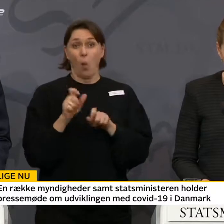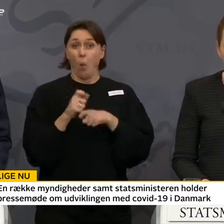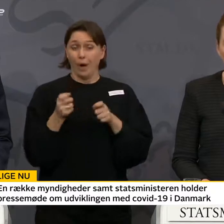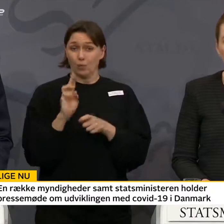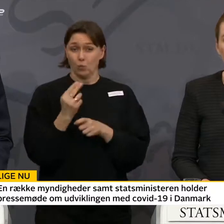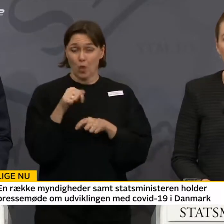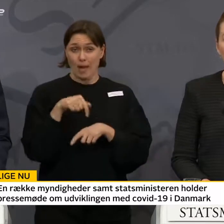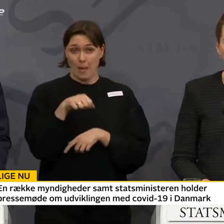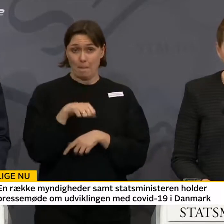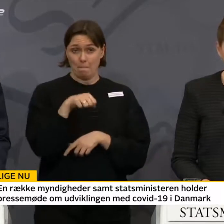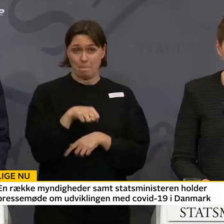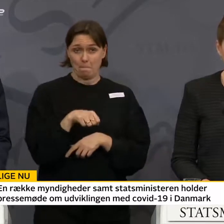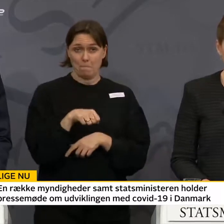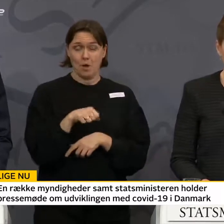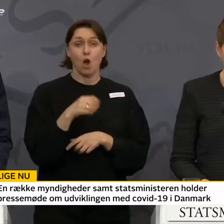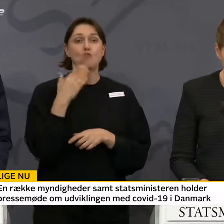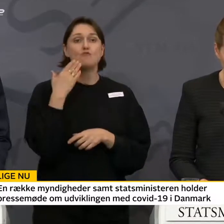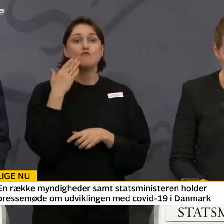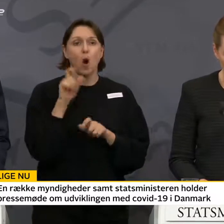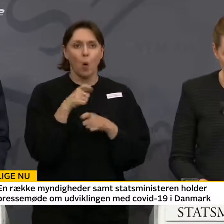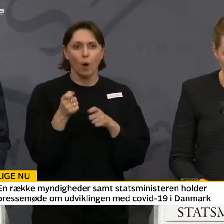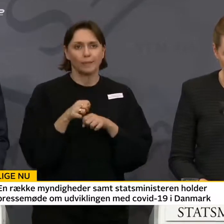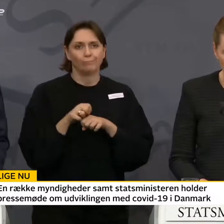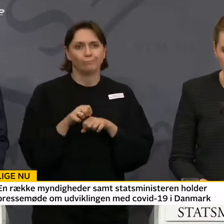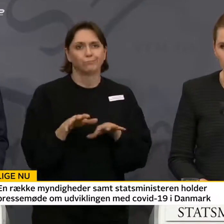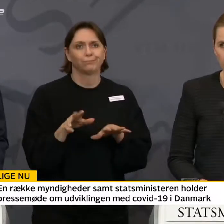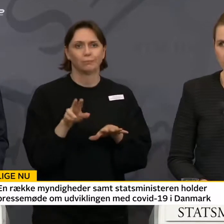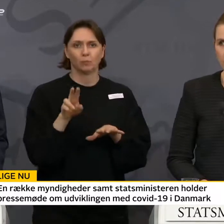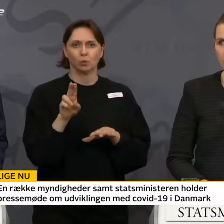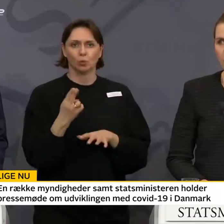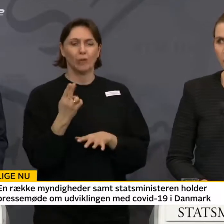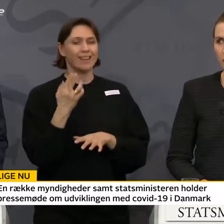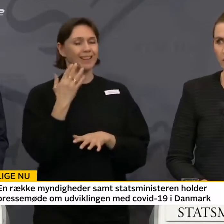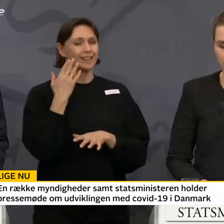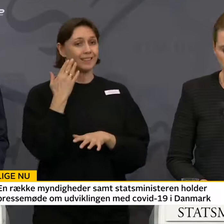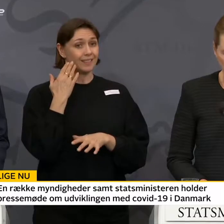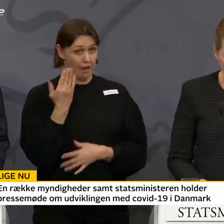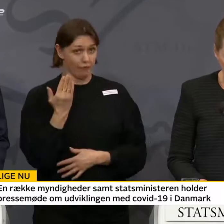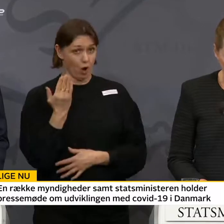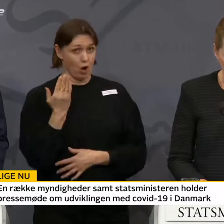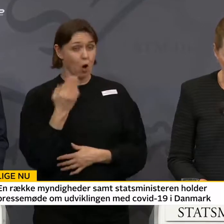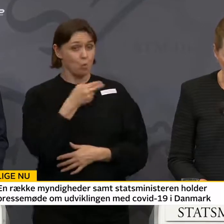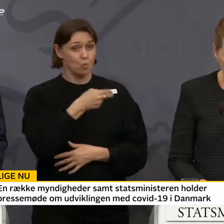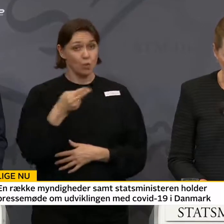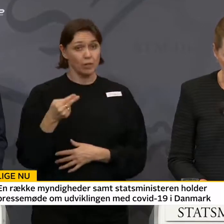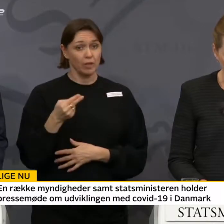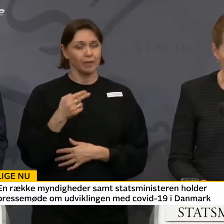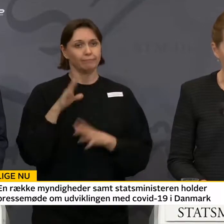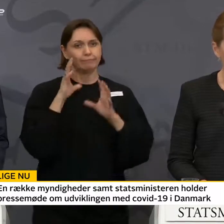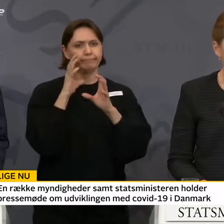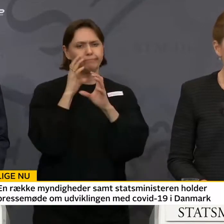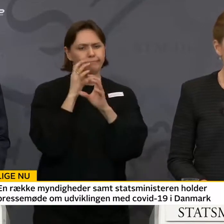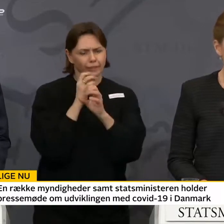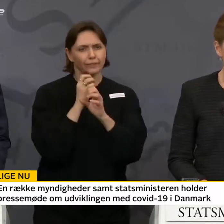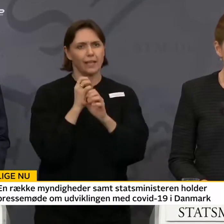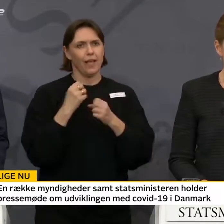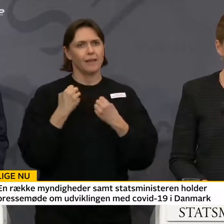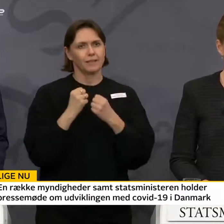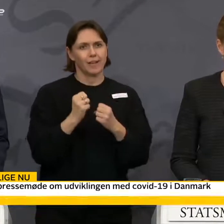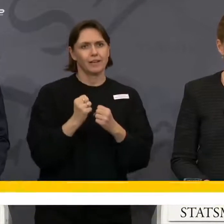Det går for hurtigt nu. Og derfor intensiverer myndighederne indsatsen for at